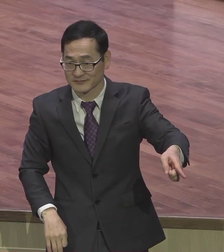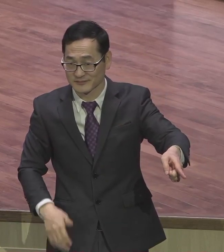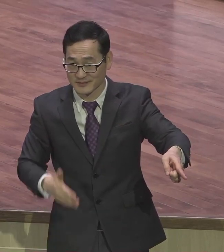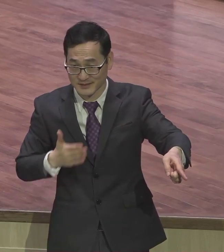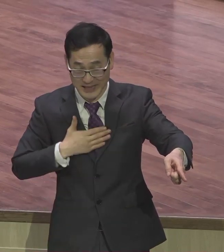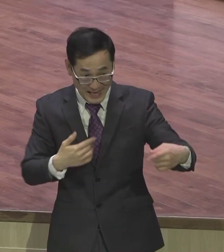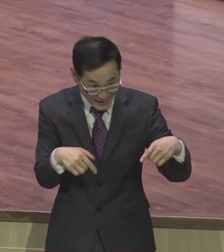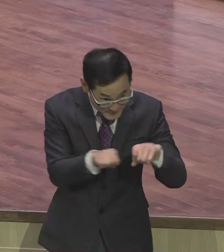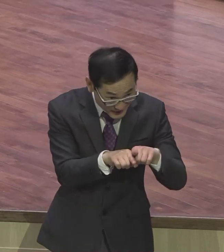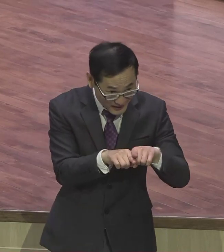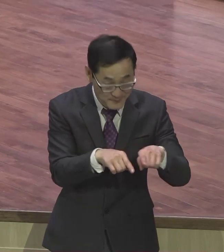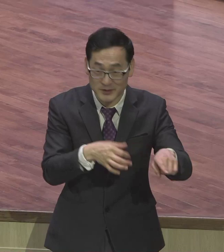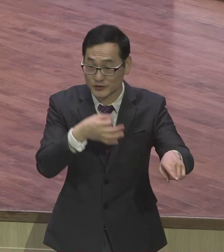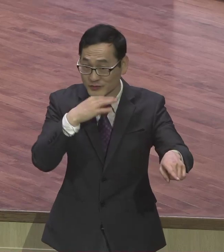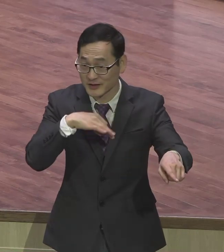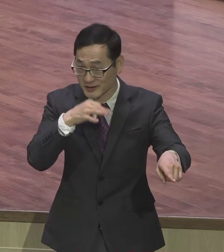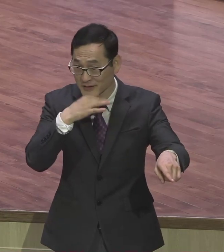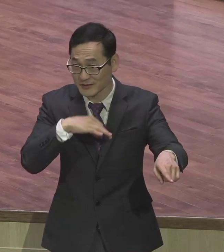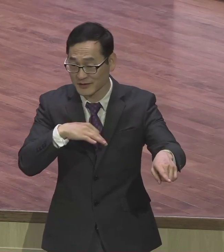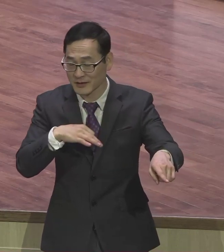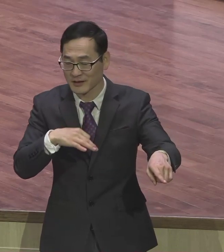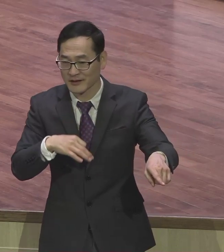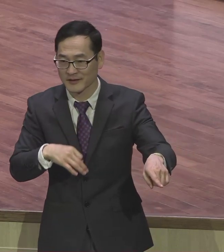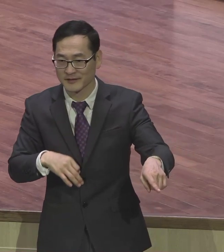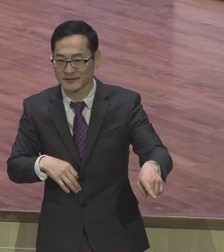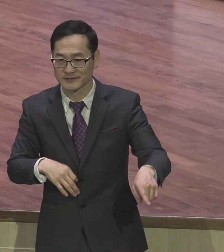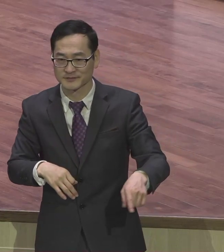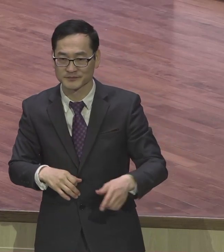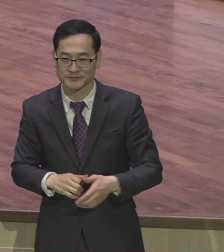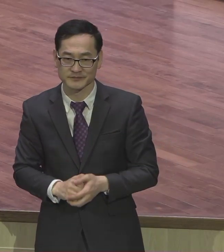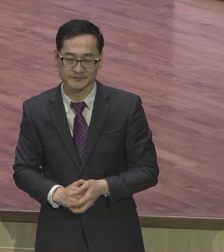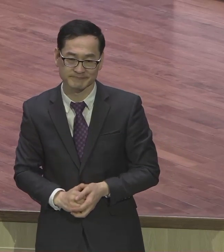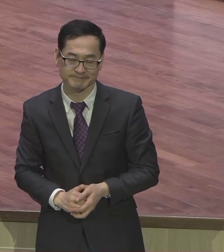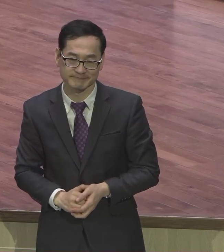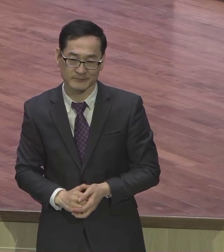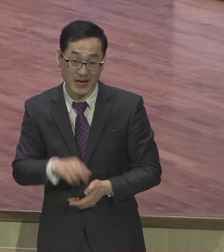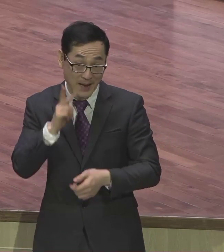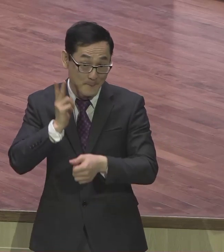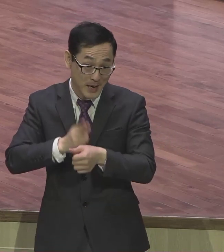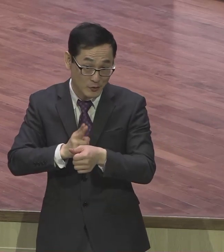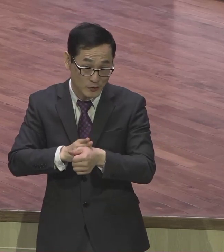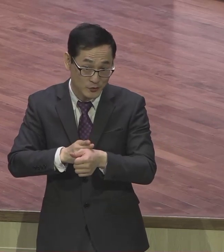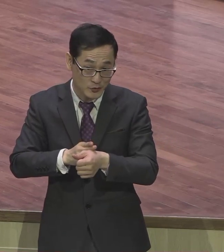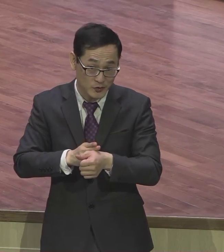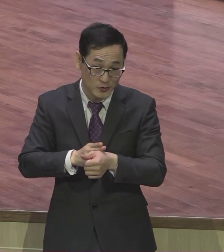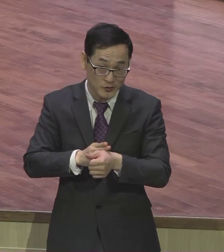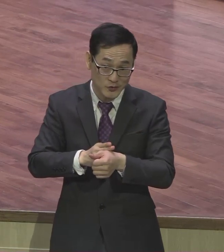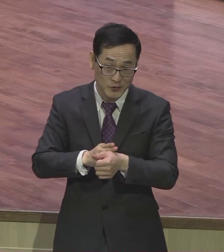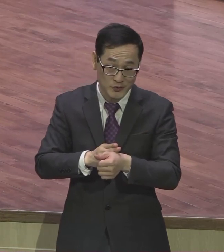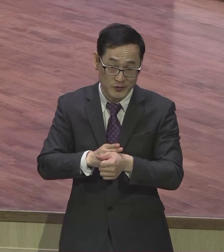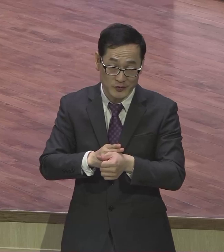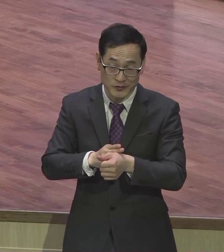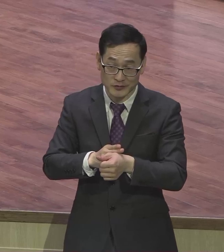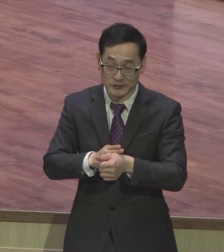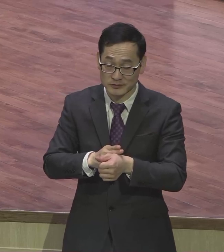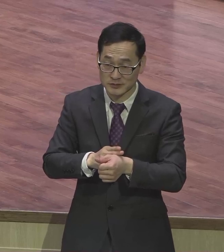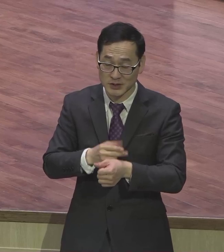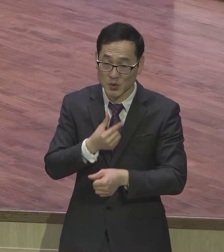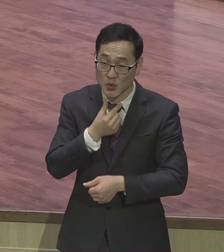바울의 모든 생각 우선순위는요 어떻게 해서든지 삶 전체가 그리스도를 많이